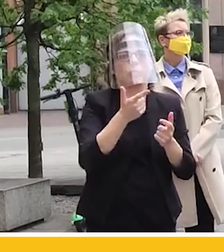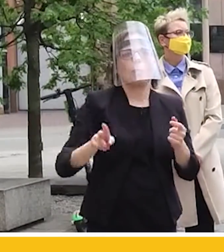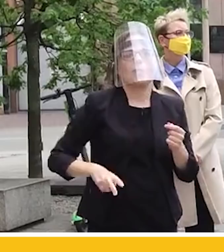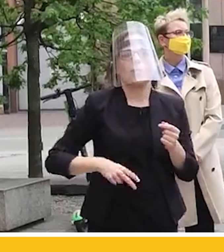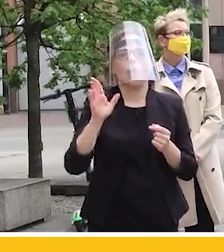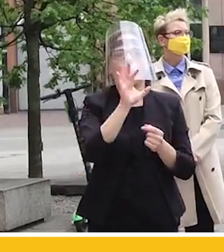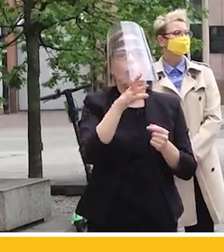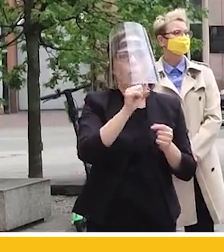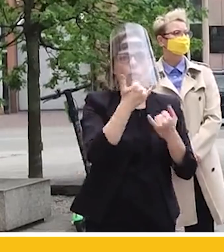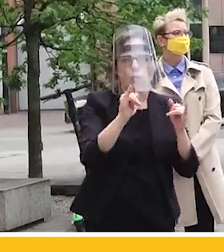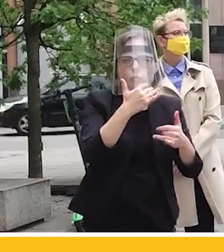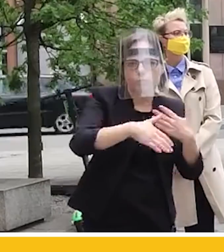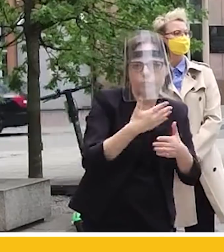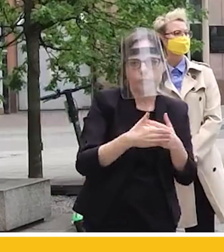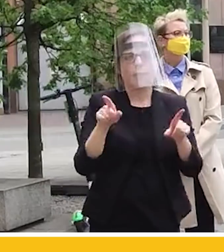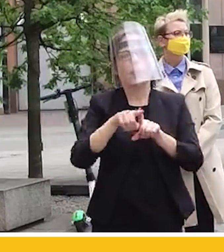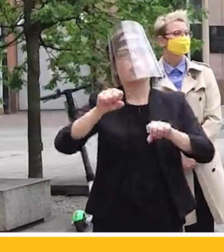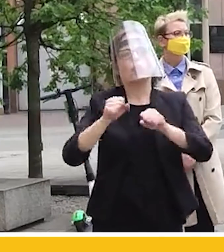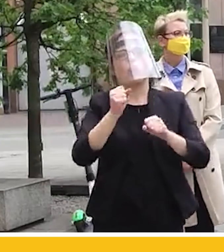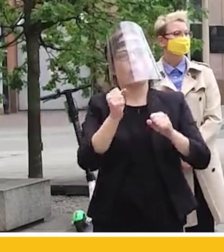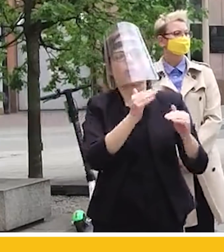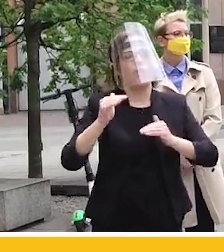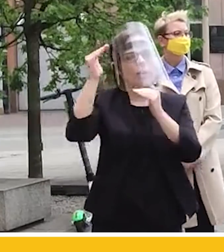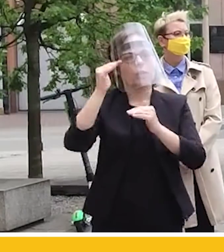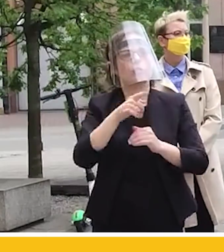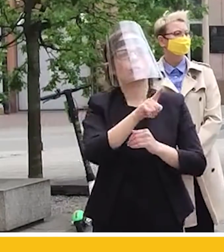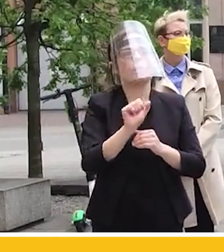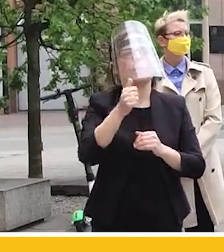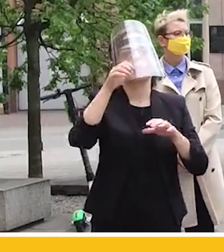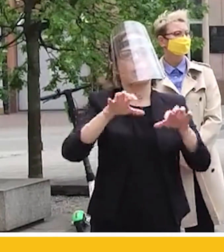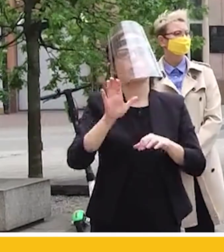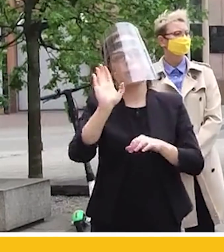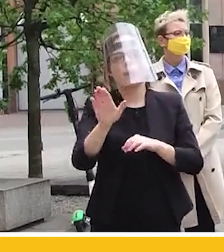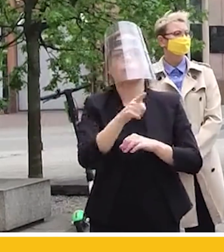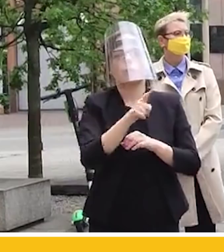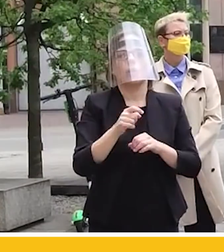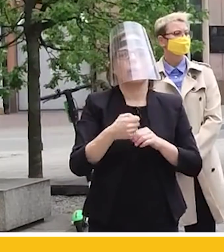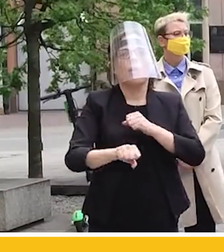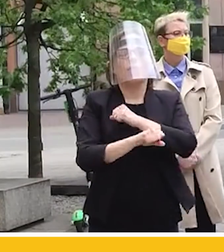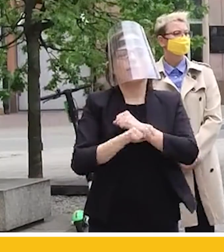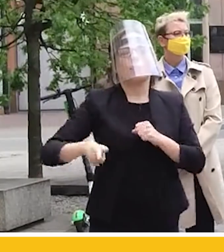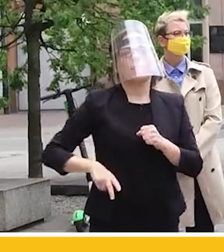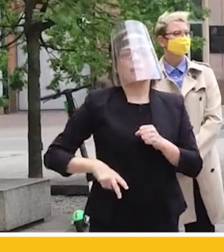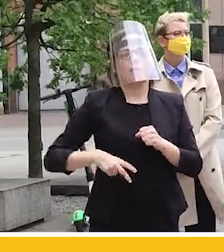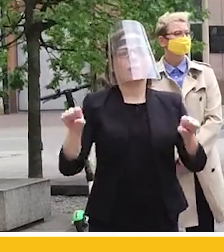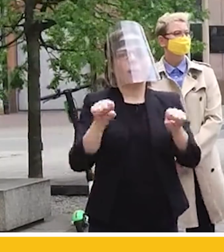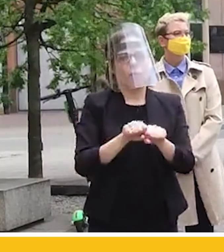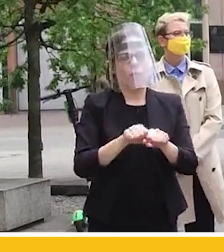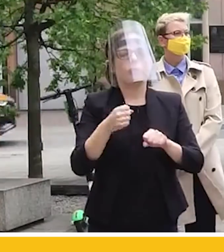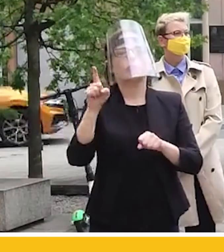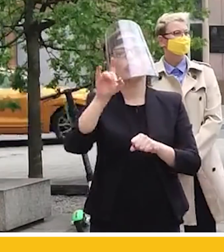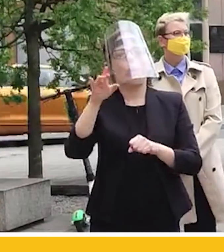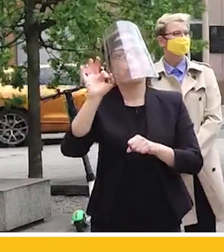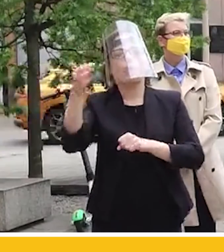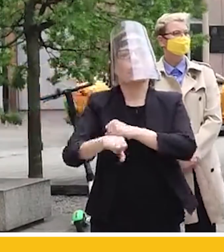i Sąd Najwyższy, w którego pierwszym prezesem będzie wiceminister sprawiedliwości, zastępczyni Zbigniewa Ziobry z 2007 roku.